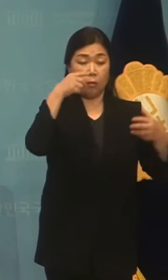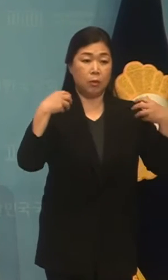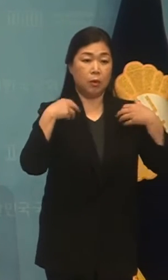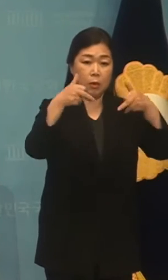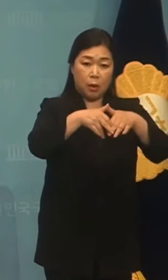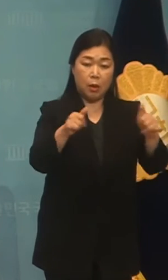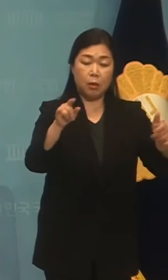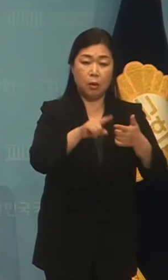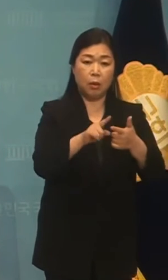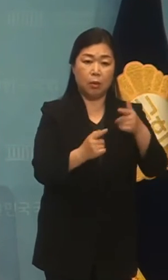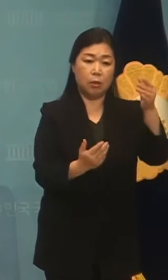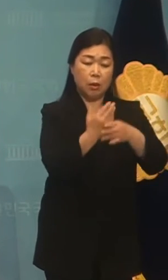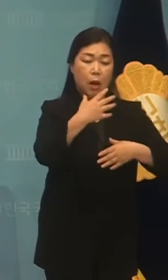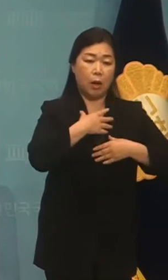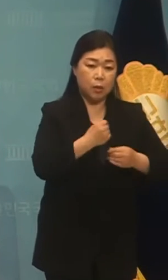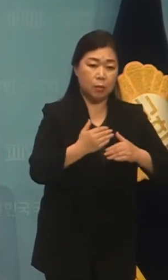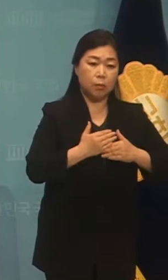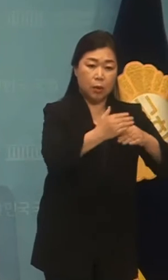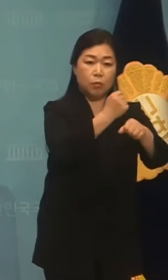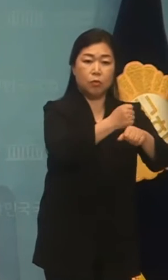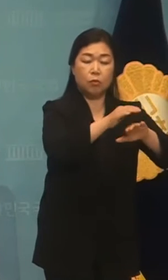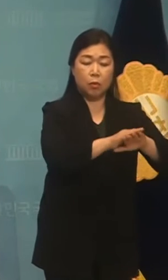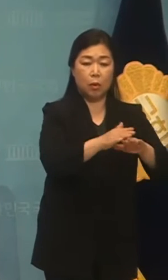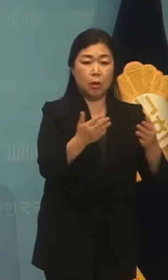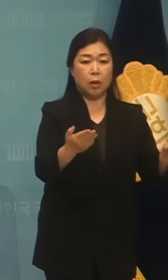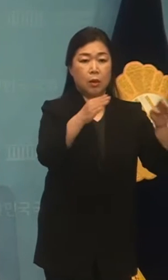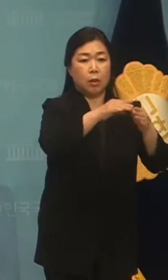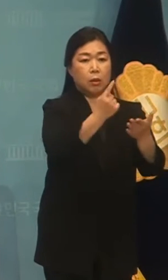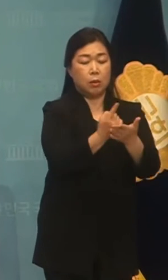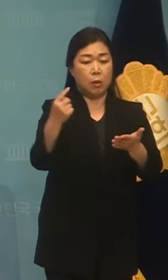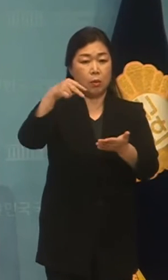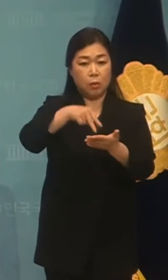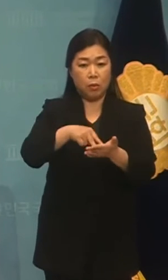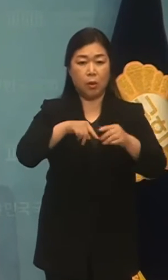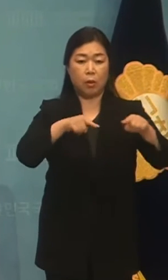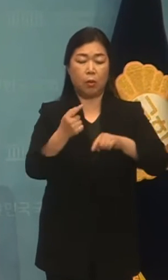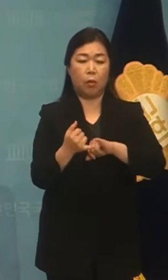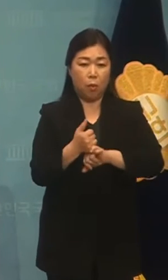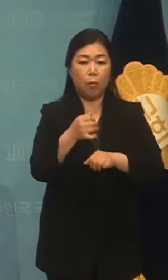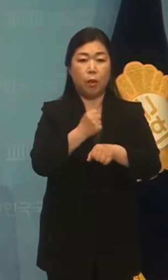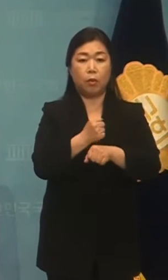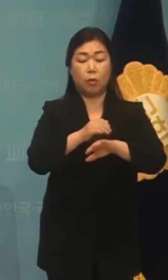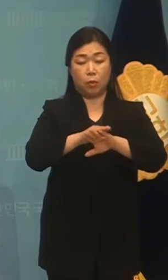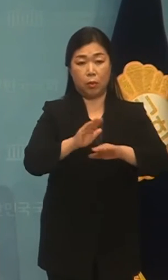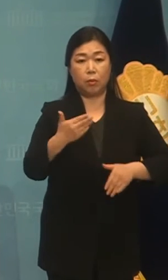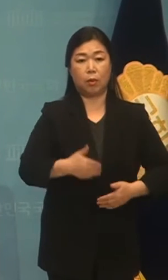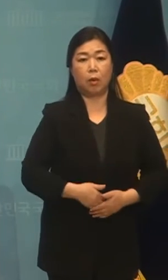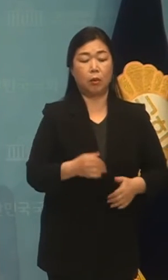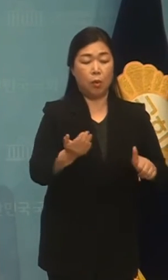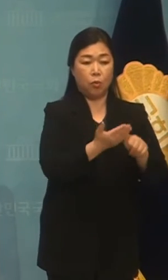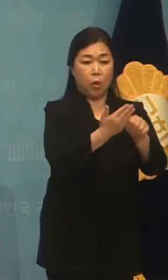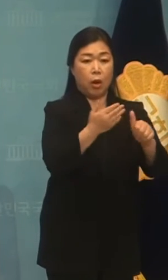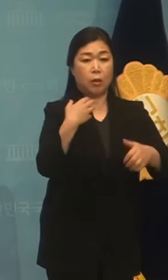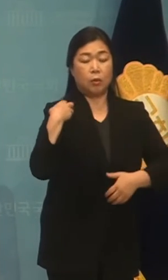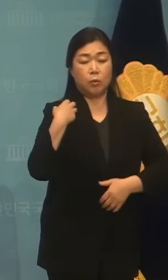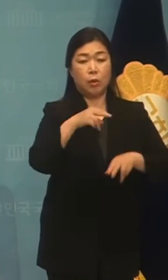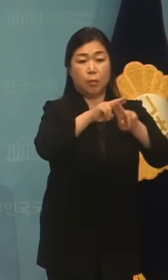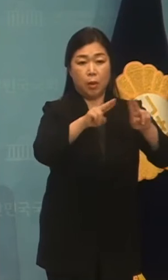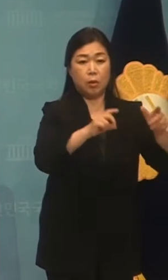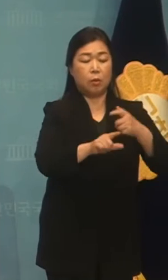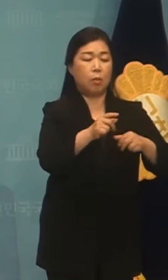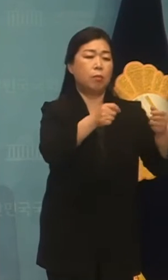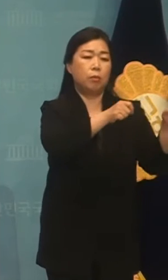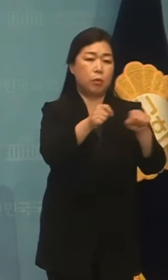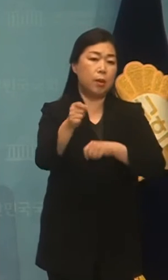장애인에 대한 재난안전체계 합립관계, 탈시설 정책을 취급히 발행합니다. 또한 부양인 문제 폐지, 돈은